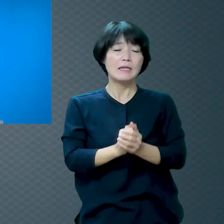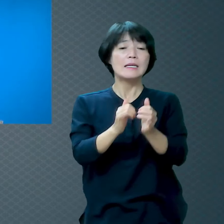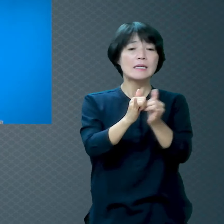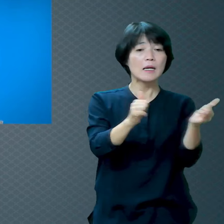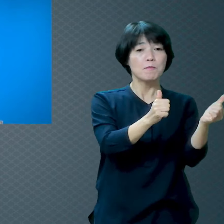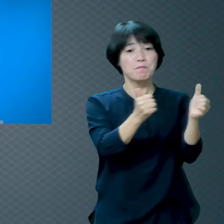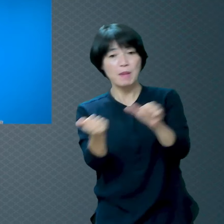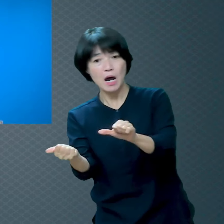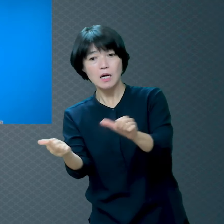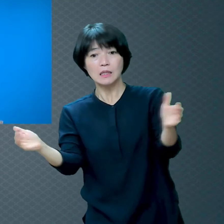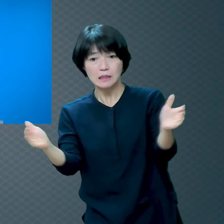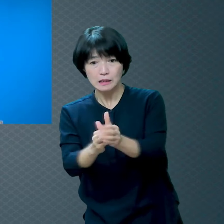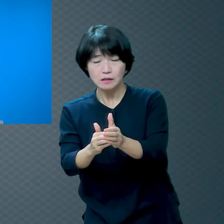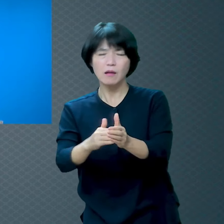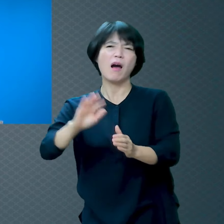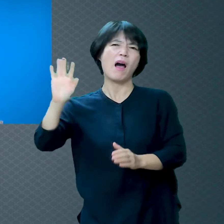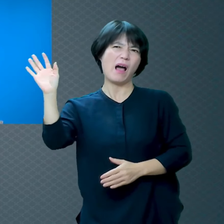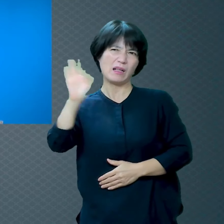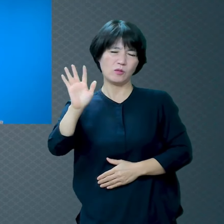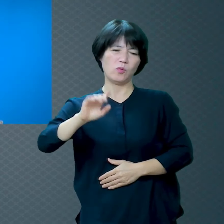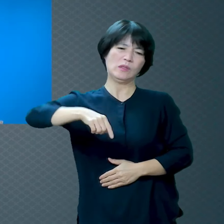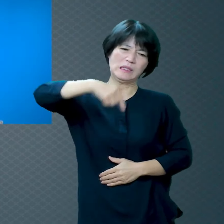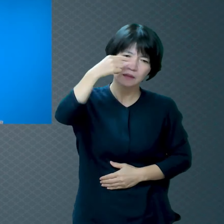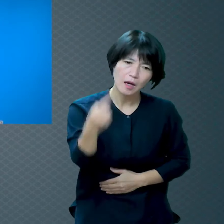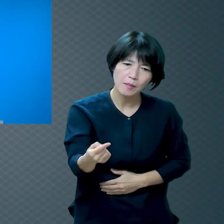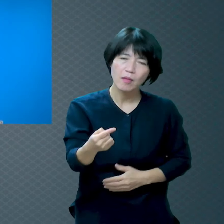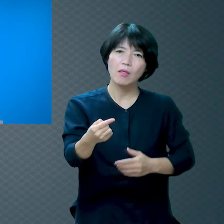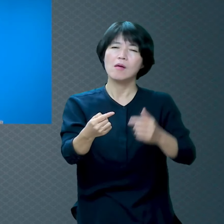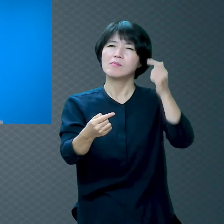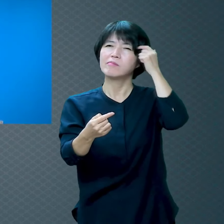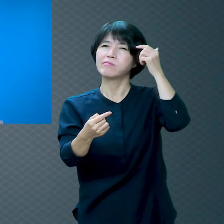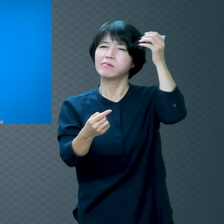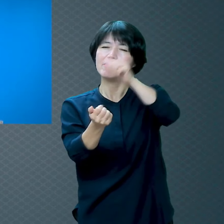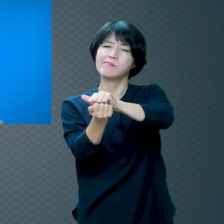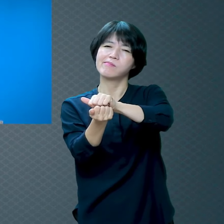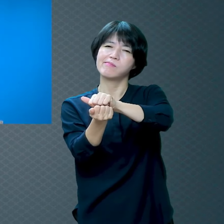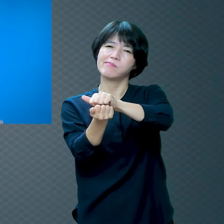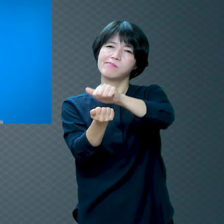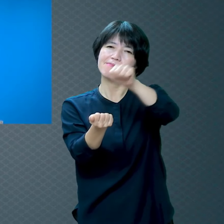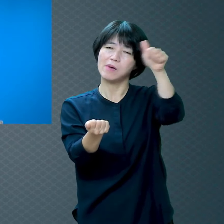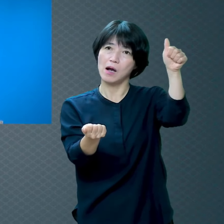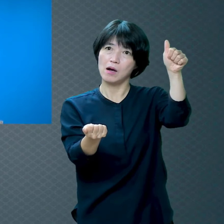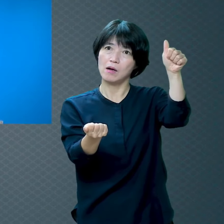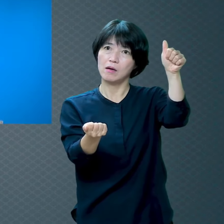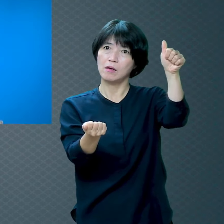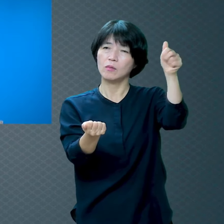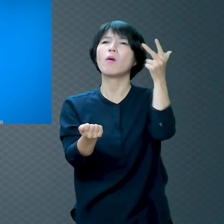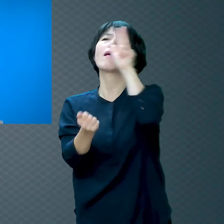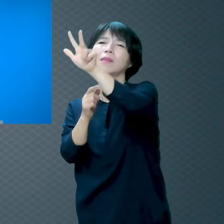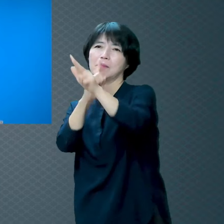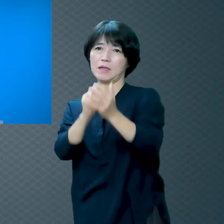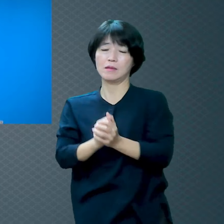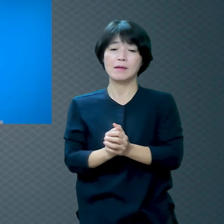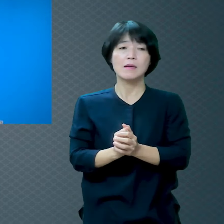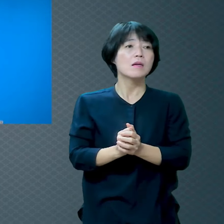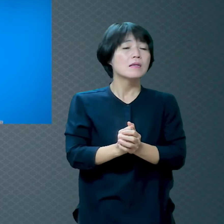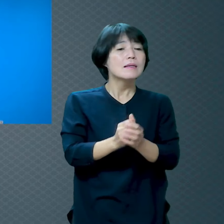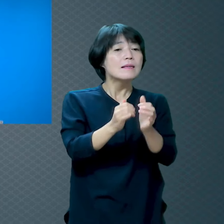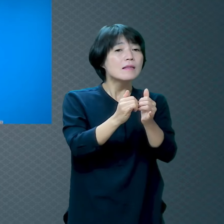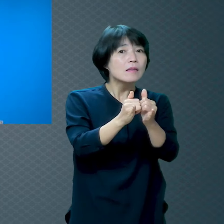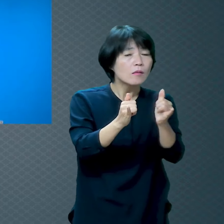죽어서 끝나는 게 아닙니다 왜 많은 민족이 돌아가신 부모님 제사를 지낼까요